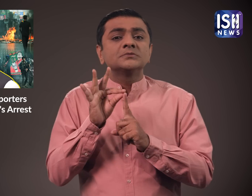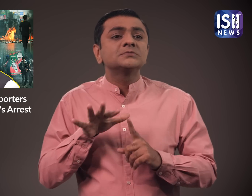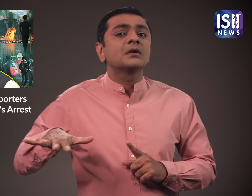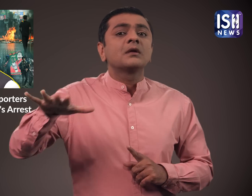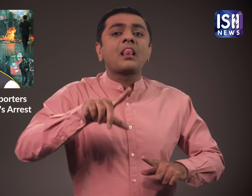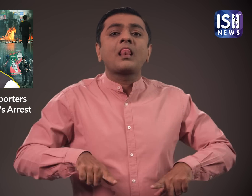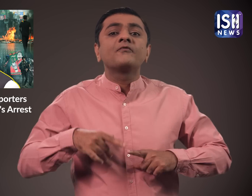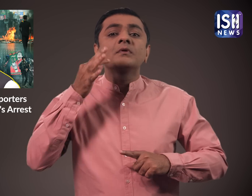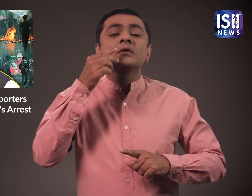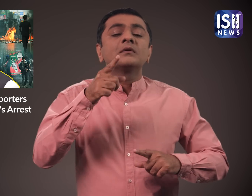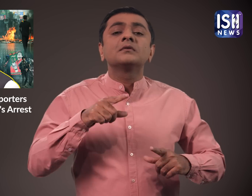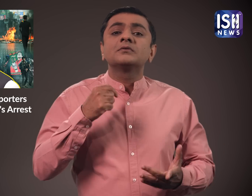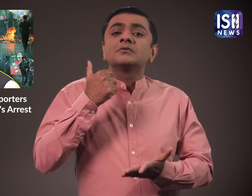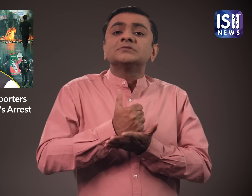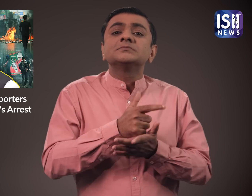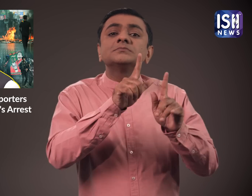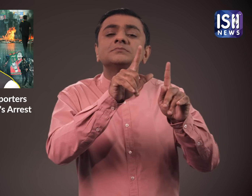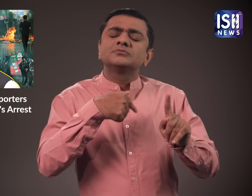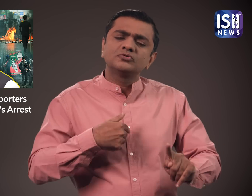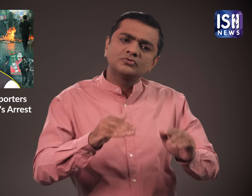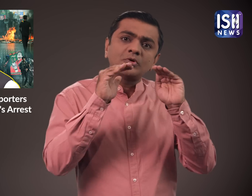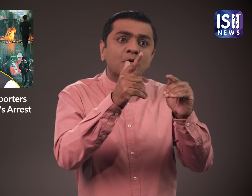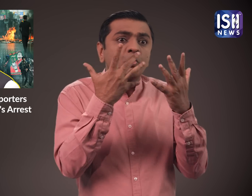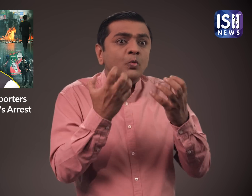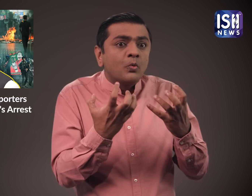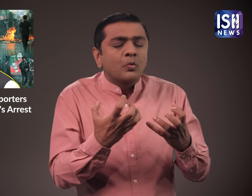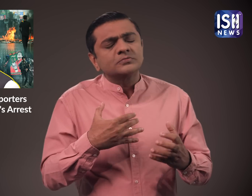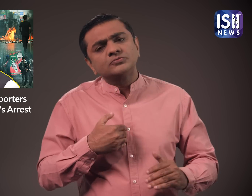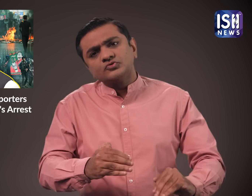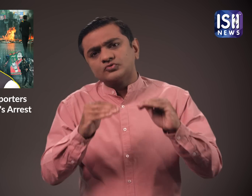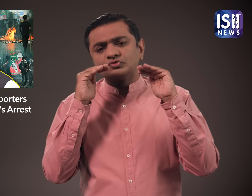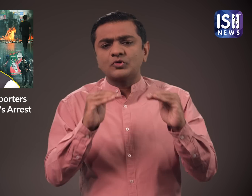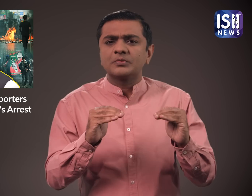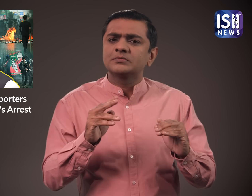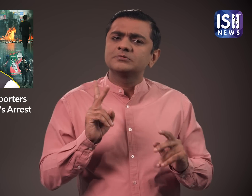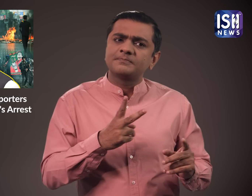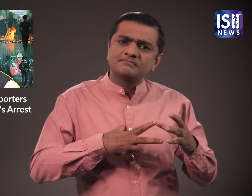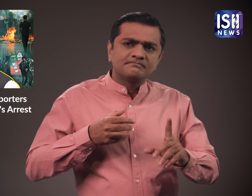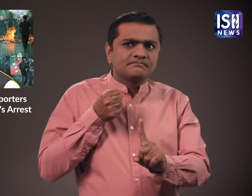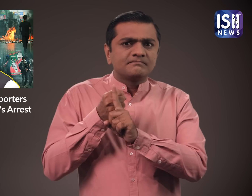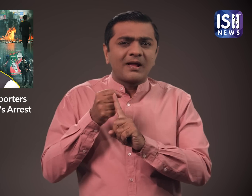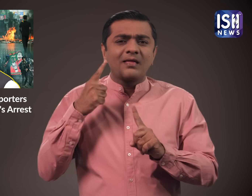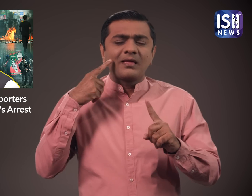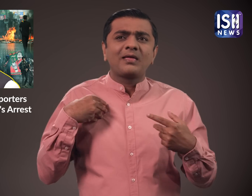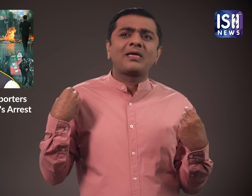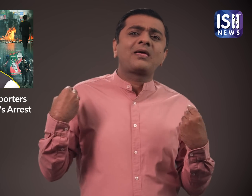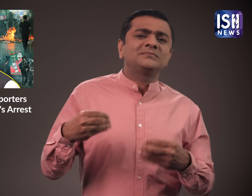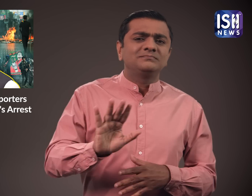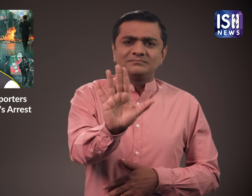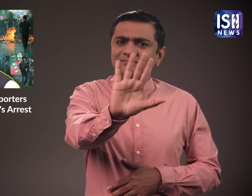मैं तुम सब को कभी नहीं चोड़ूँगा भले ही मुझे जेल हो जाए या मार दिया जाए मैं अपनी आखरी साज तक पाकिस्तान के लोगों